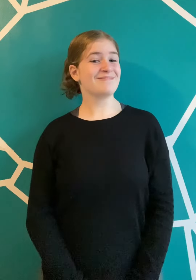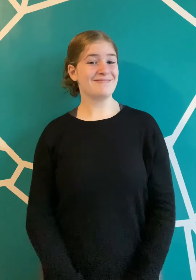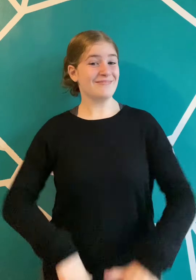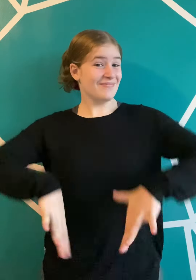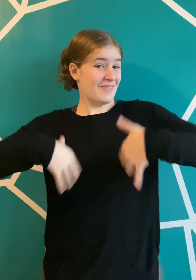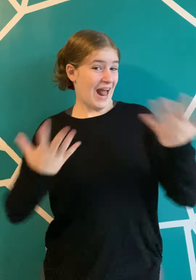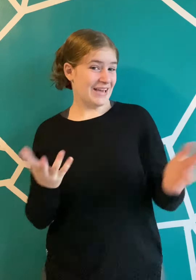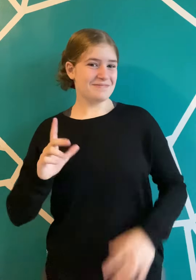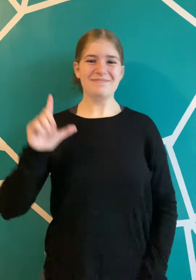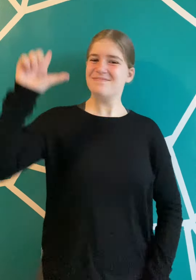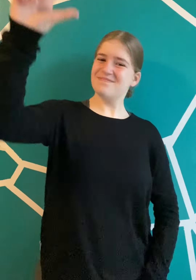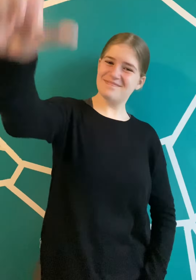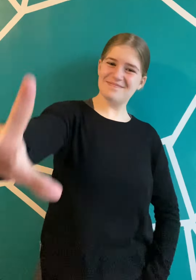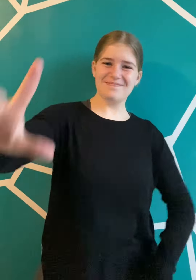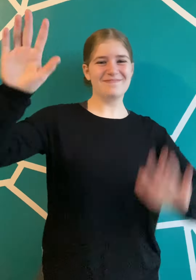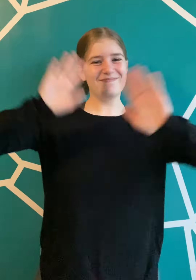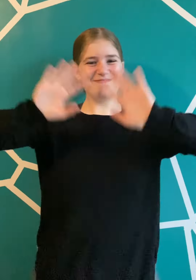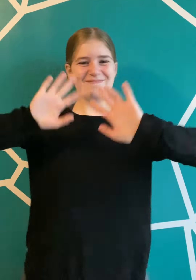Voilà! À lundi prochain! Bye! J J leçon! eu